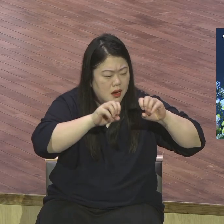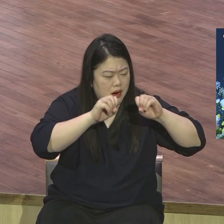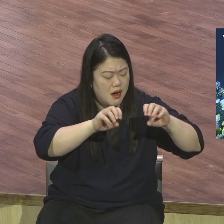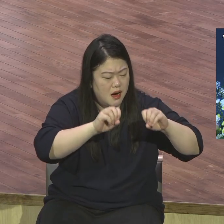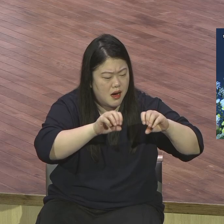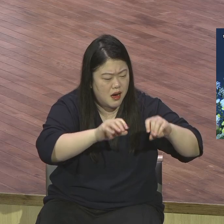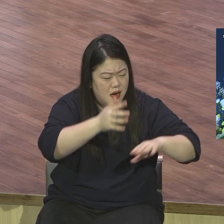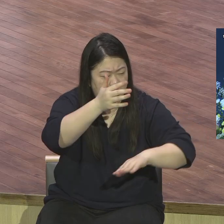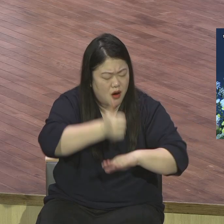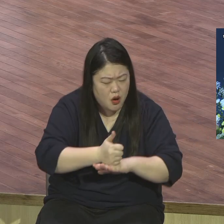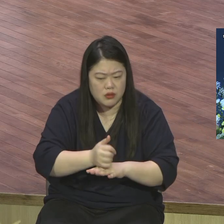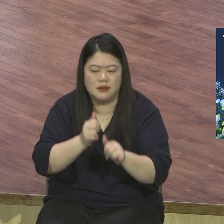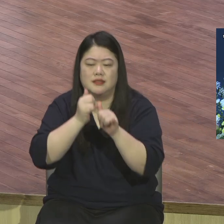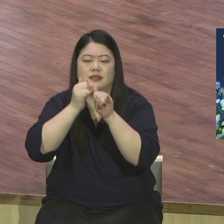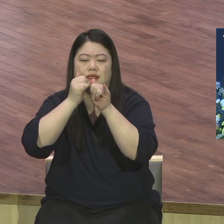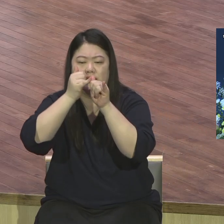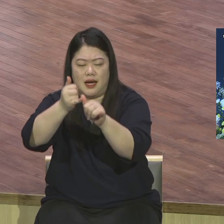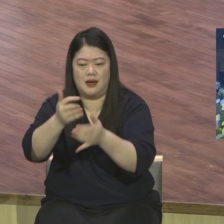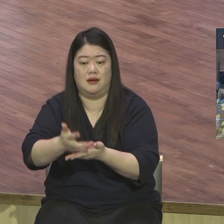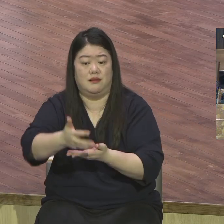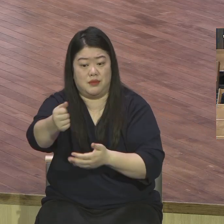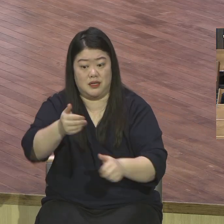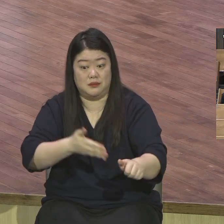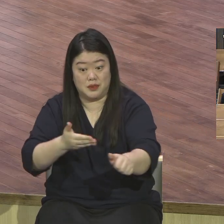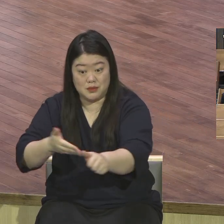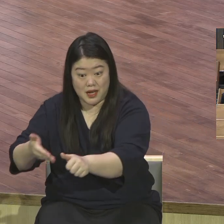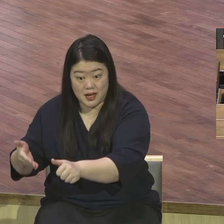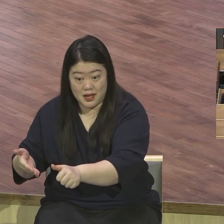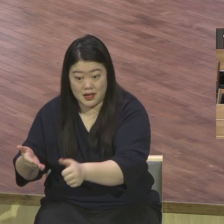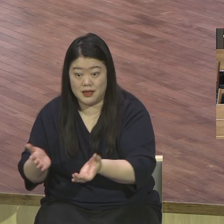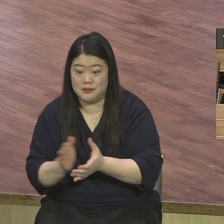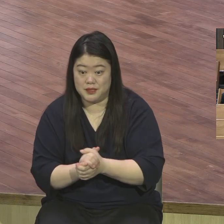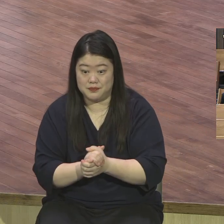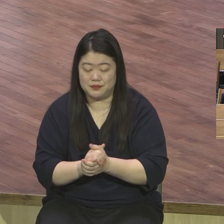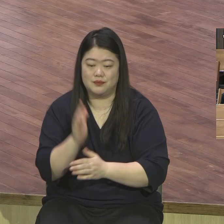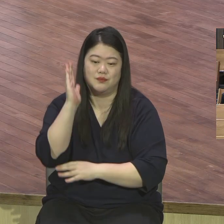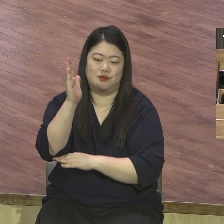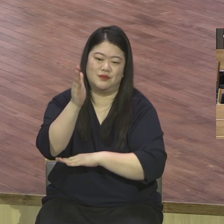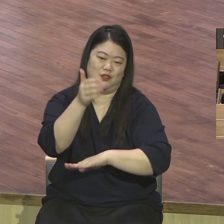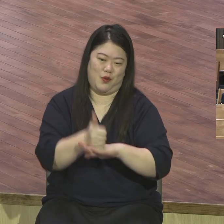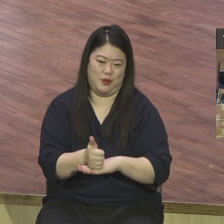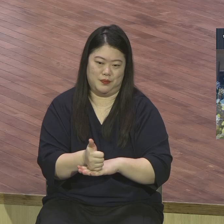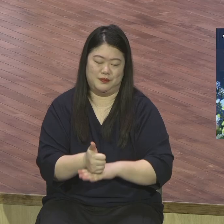제자들 다 되시기를 제문으로 축복합니다 결론입니다 미국